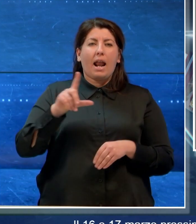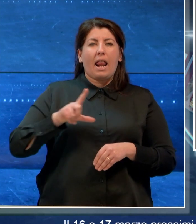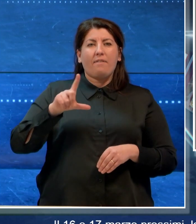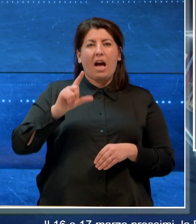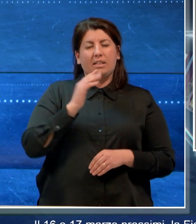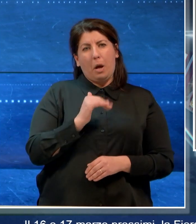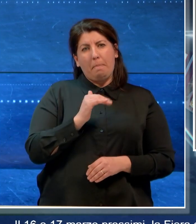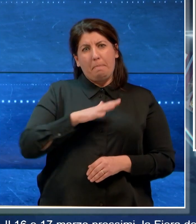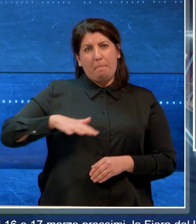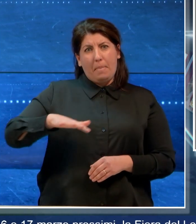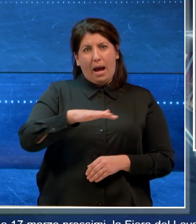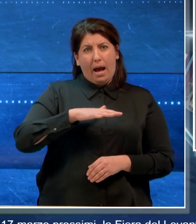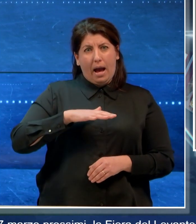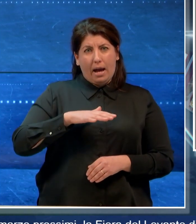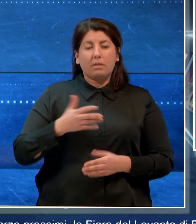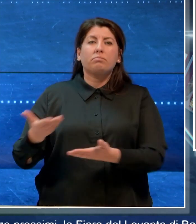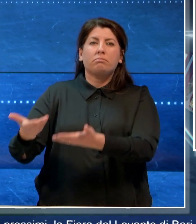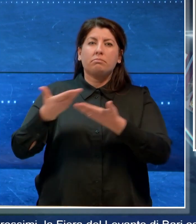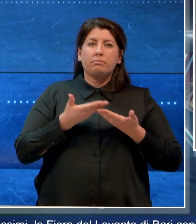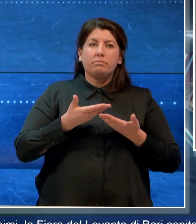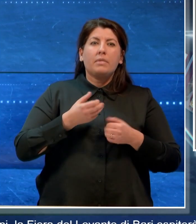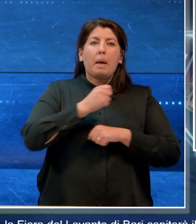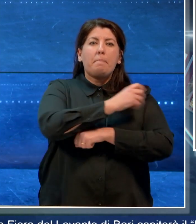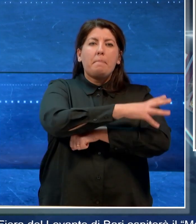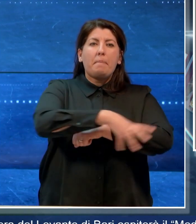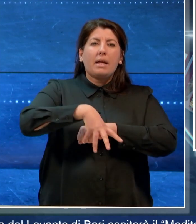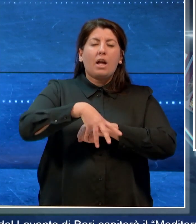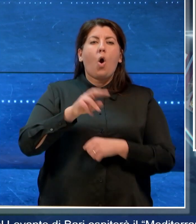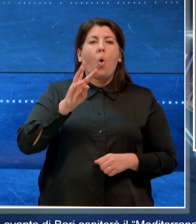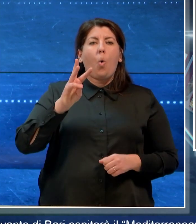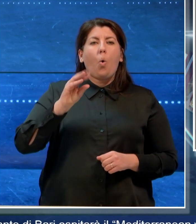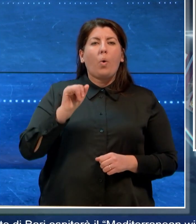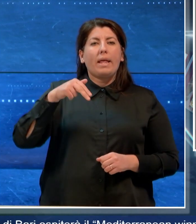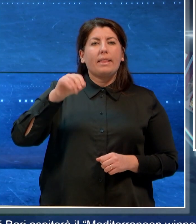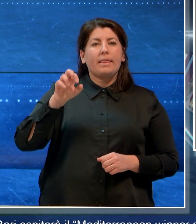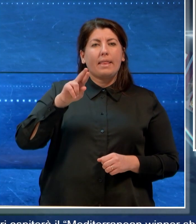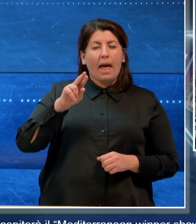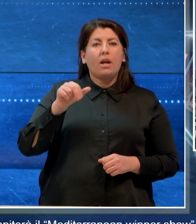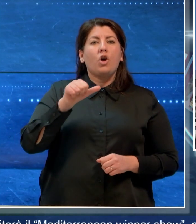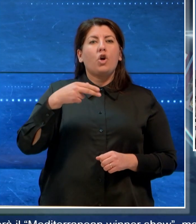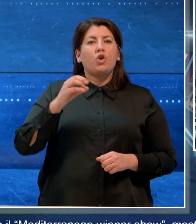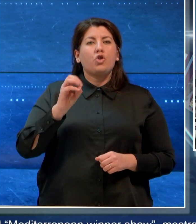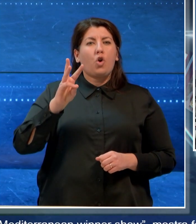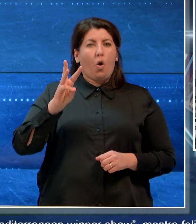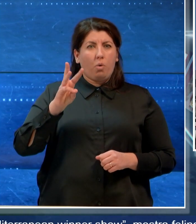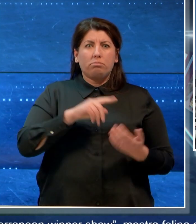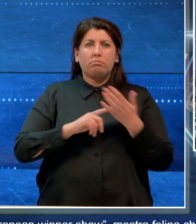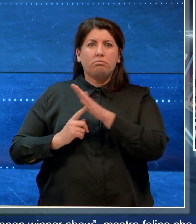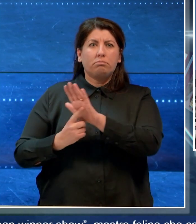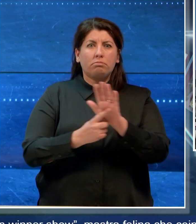di Bari ospiterà il Mediterranean Winner Show mostra felina che coinvolgerà